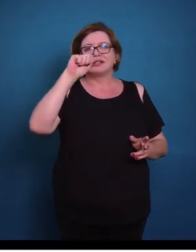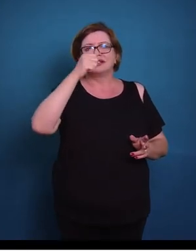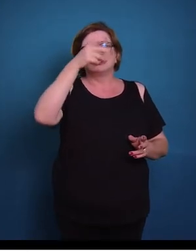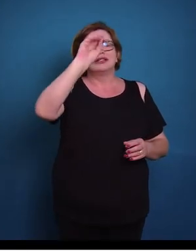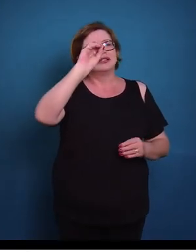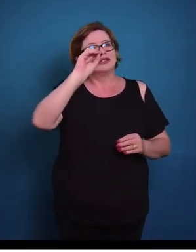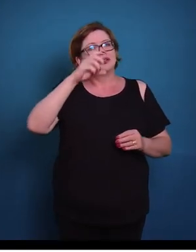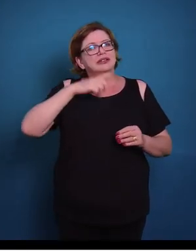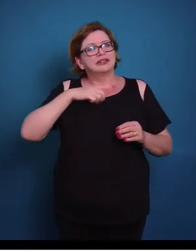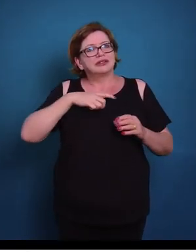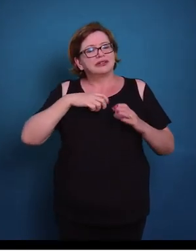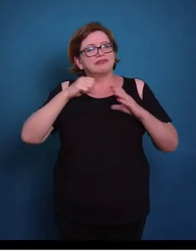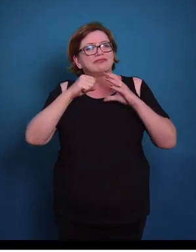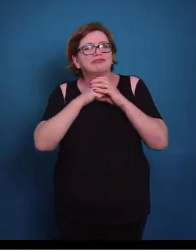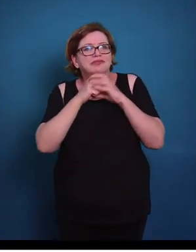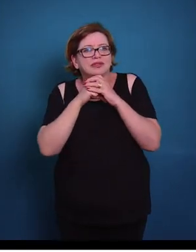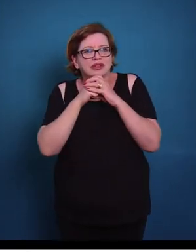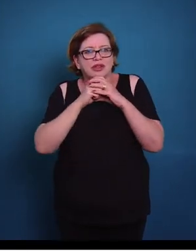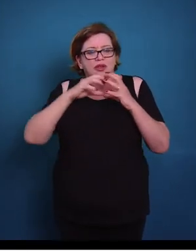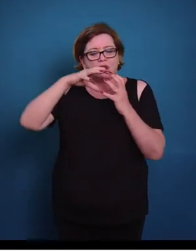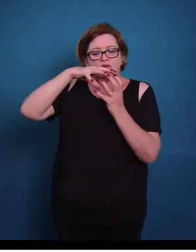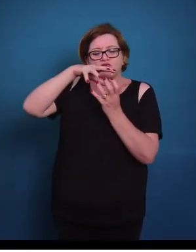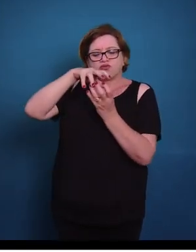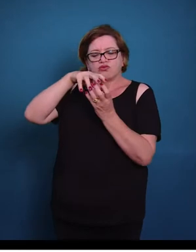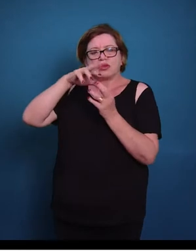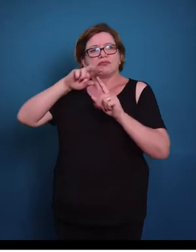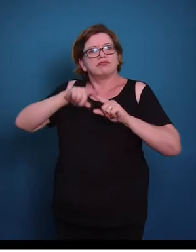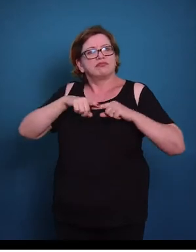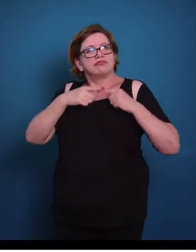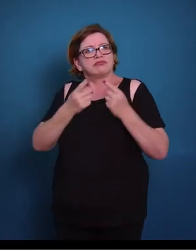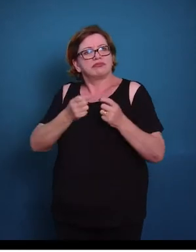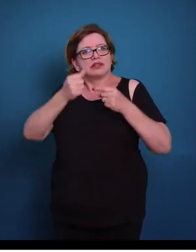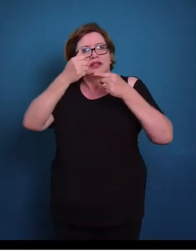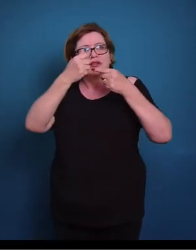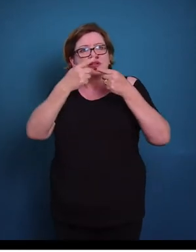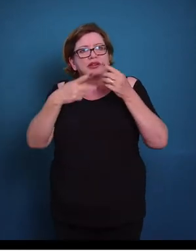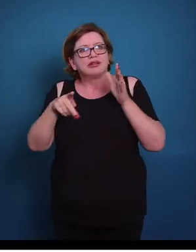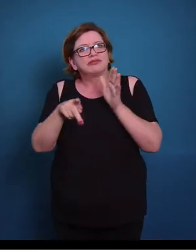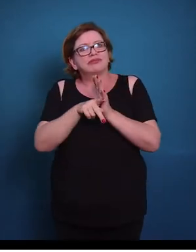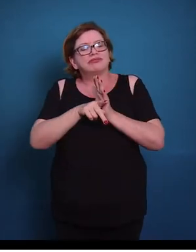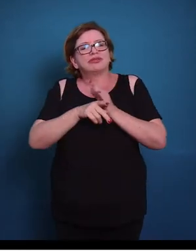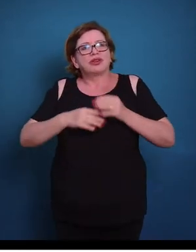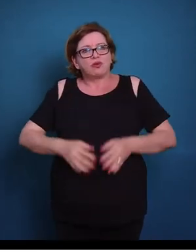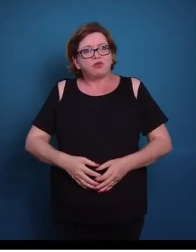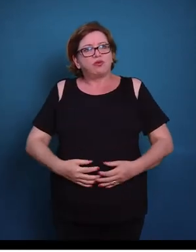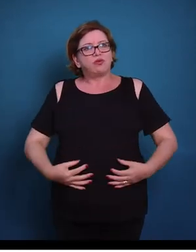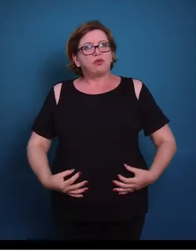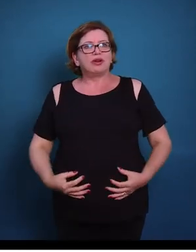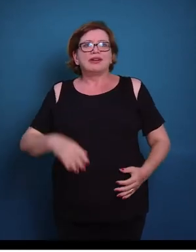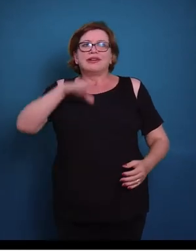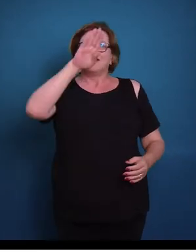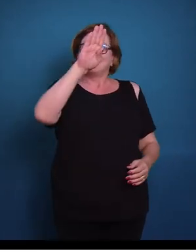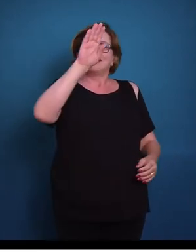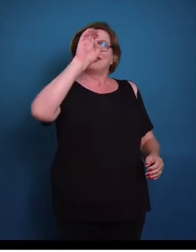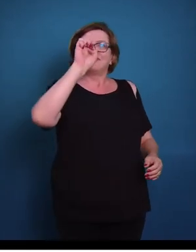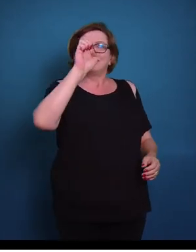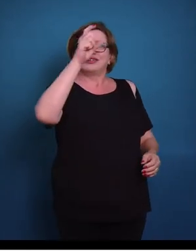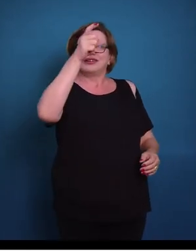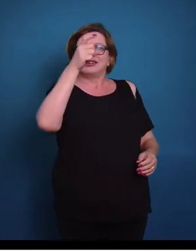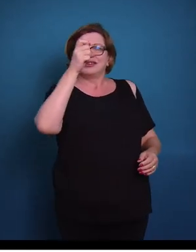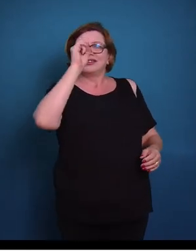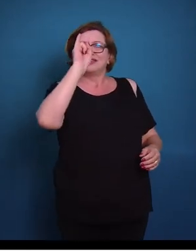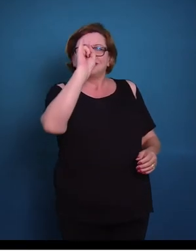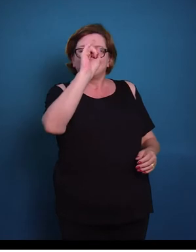células globosas. No entanto, ele é característico da bexiga. Então o que acontece? Quando nós estamos com a bexiga vazia,